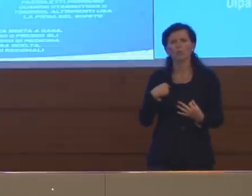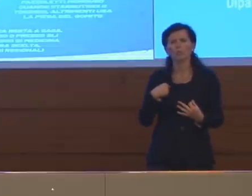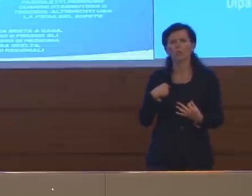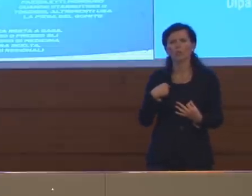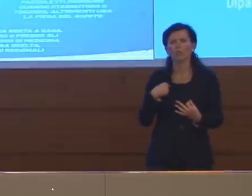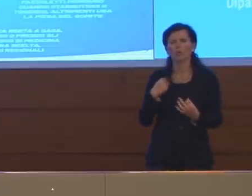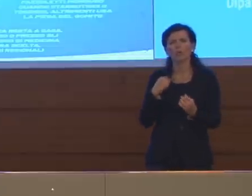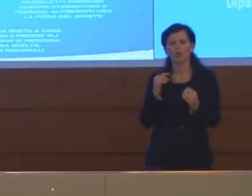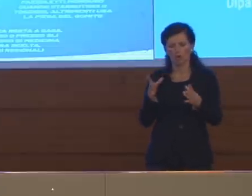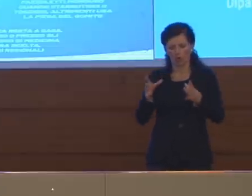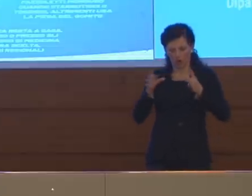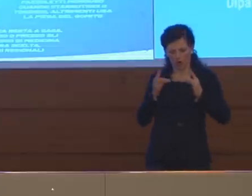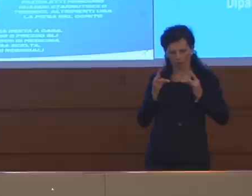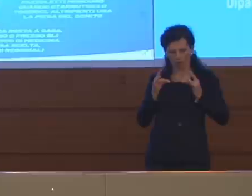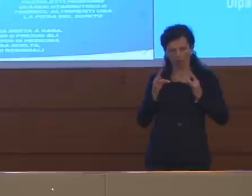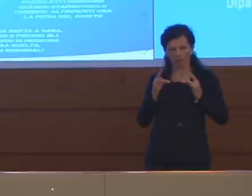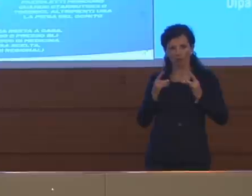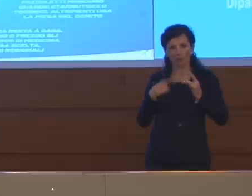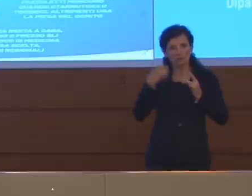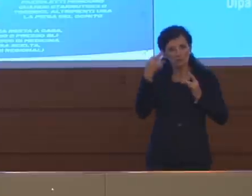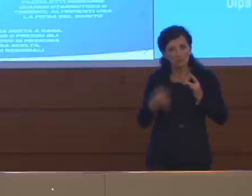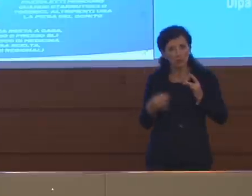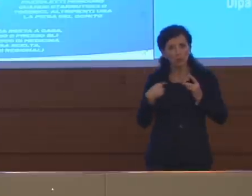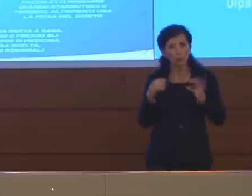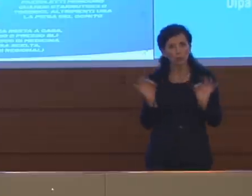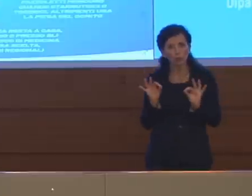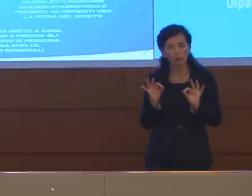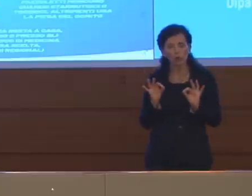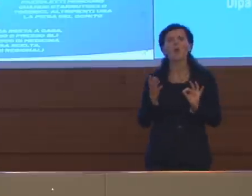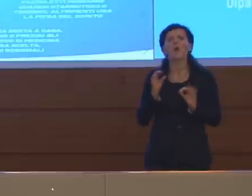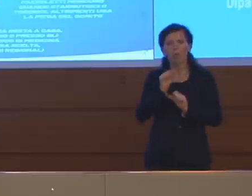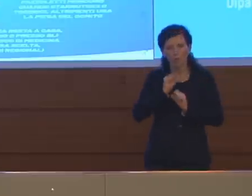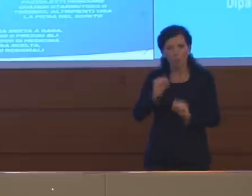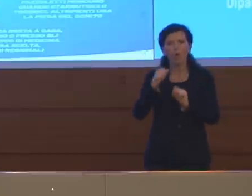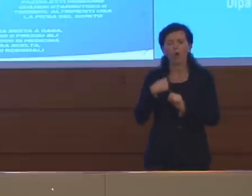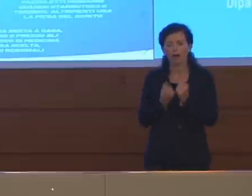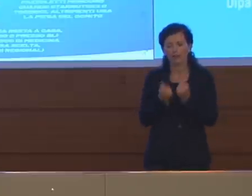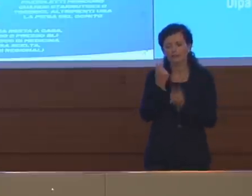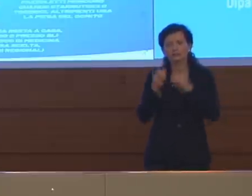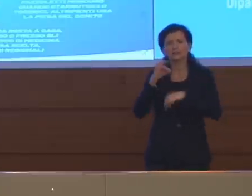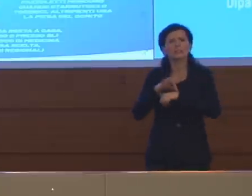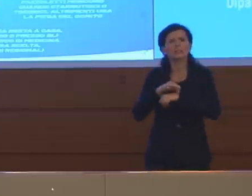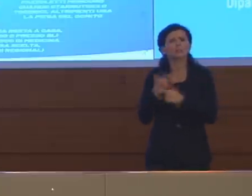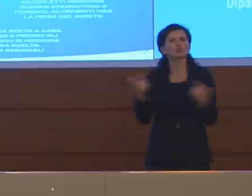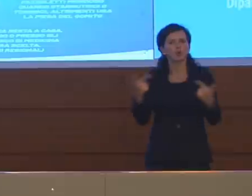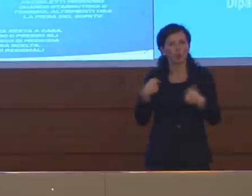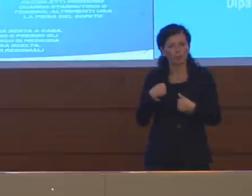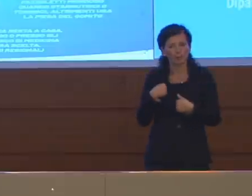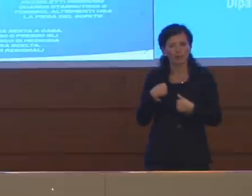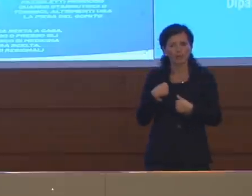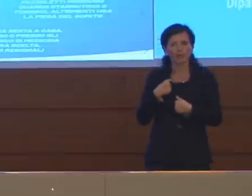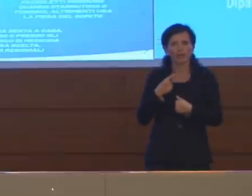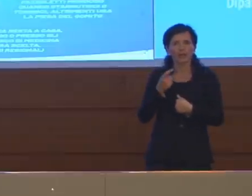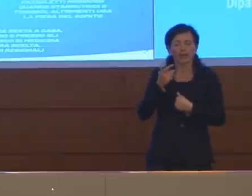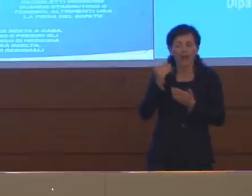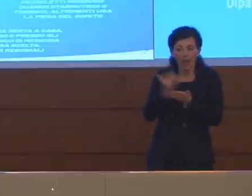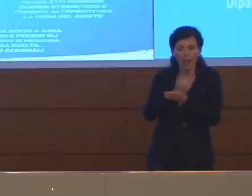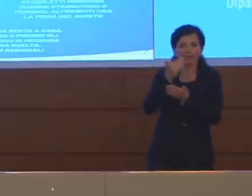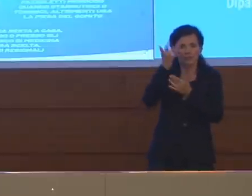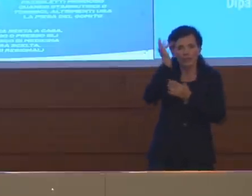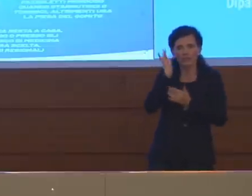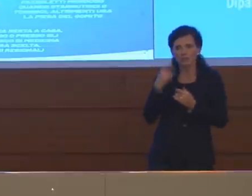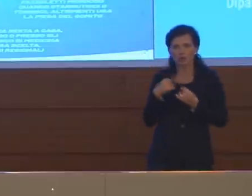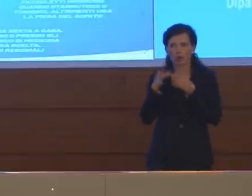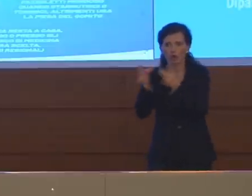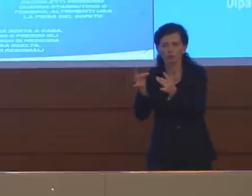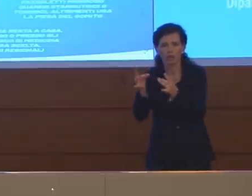essere entrati in contatto con il virus e quindi in maniera anche asintomatica per non rischiare di contagiarli? Quindi se è previsto un